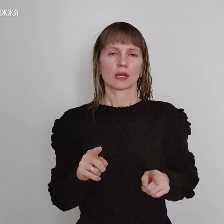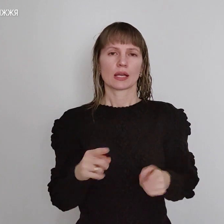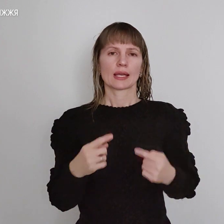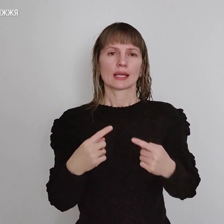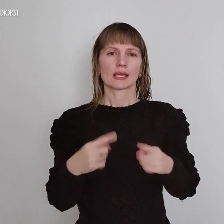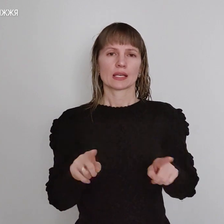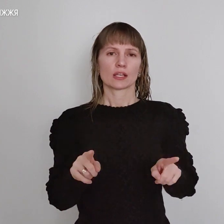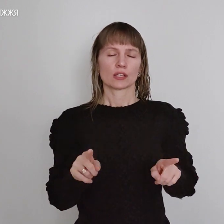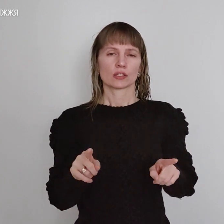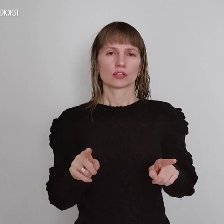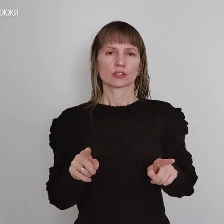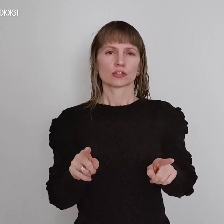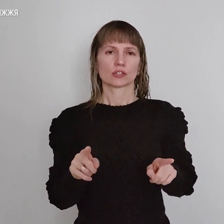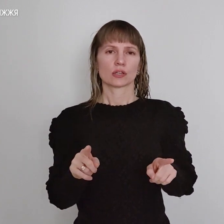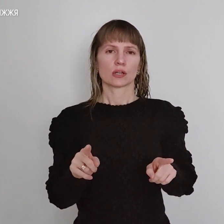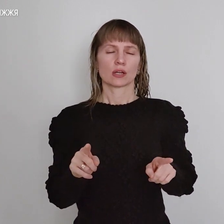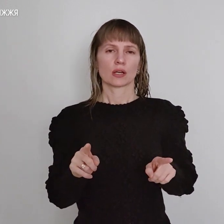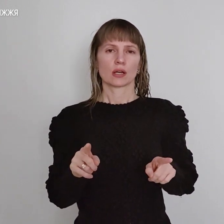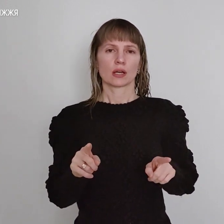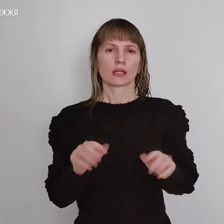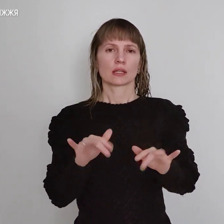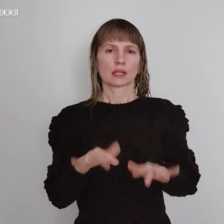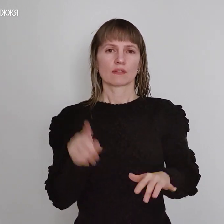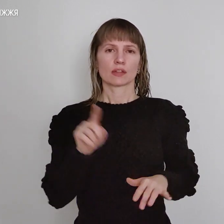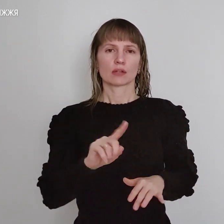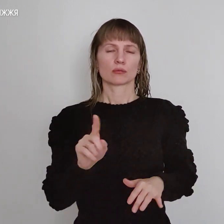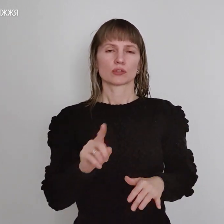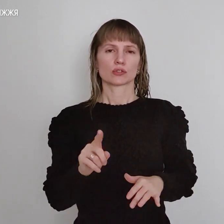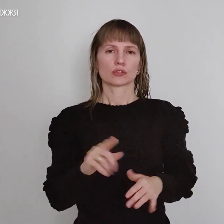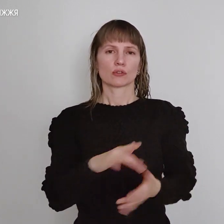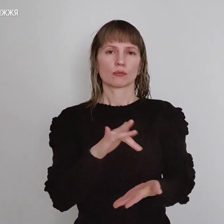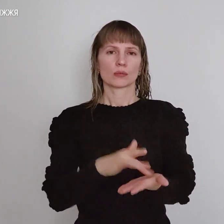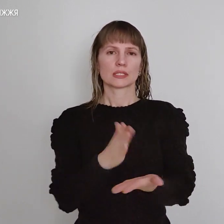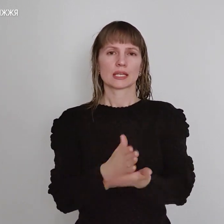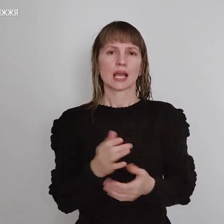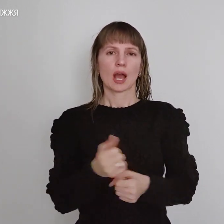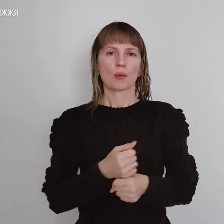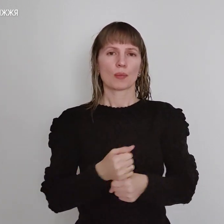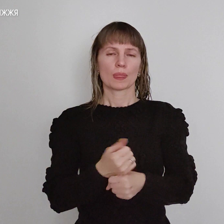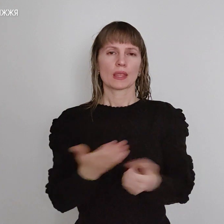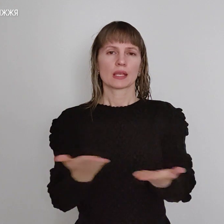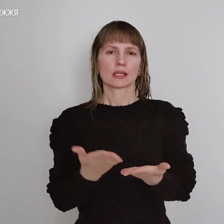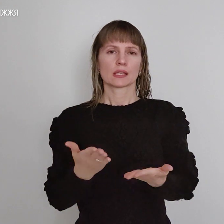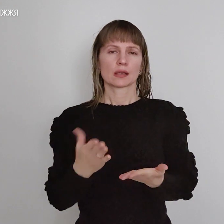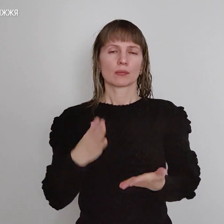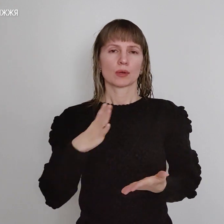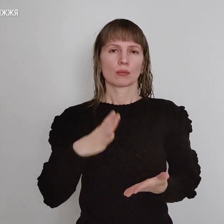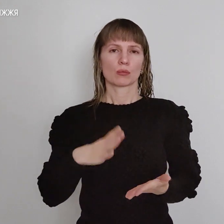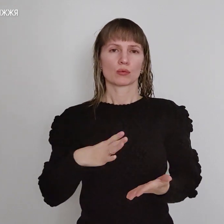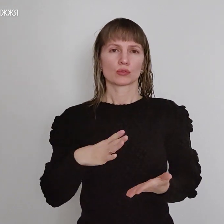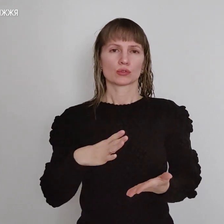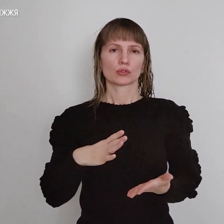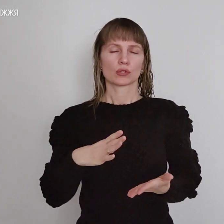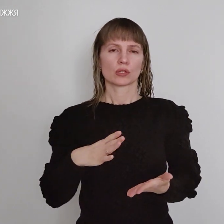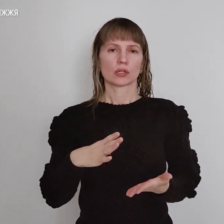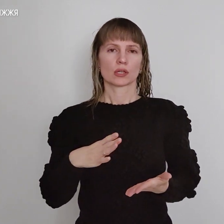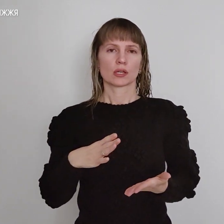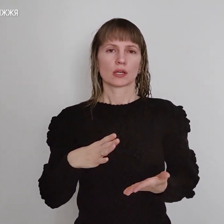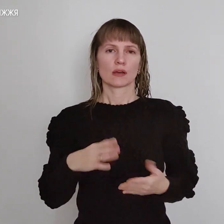додаємо інша справа з тим, що не всі аптеки, які раніше довидавали